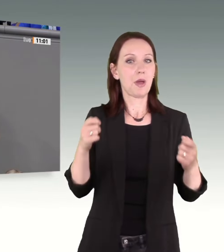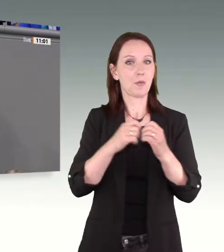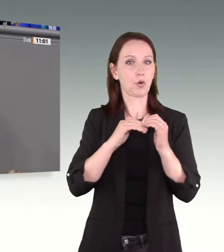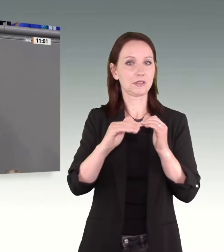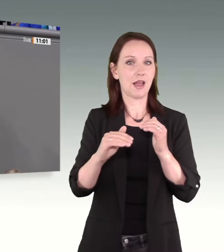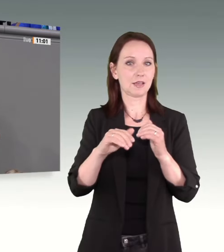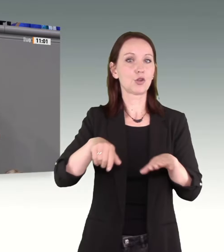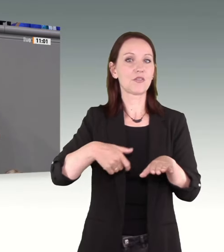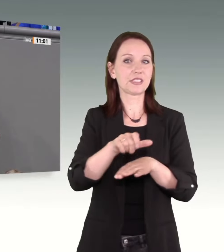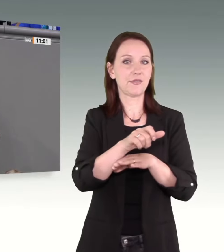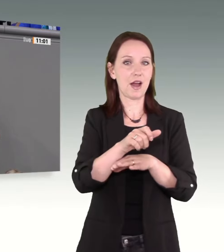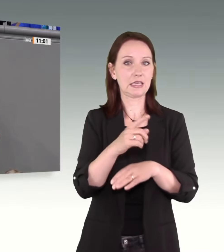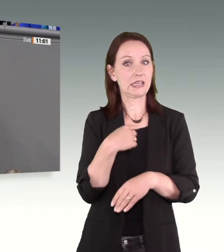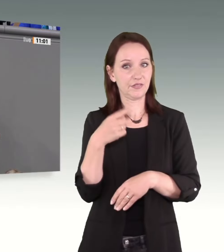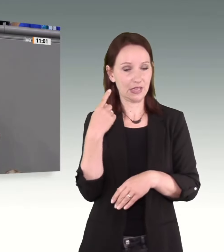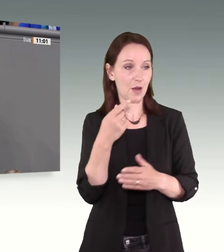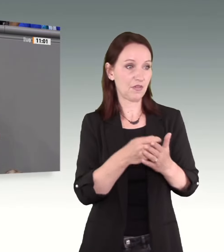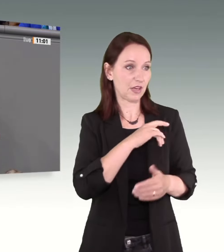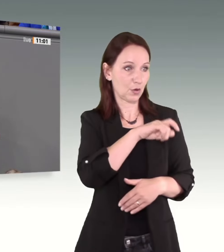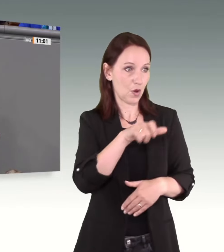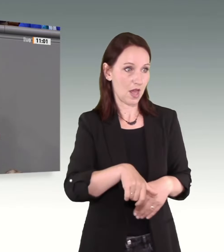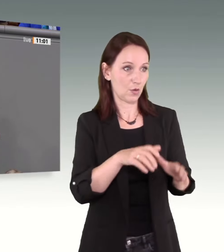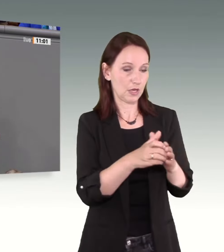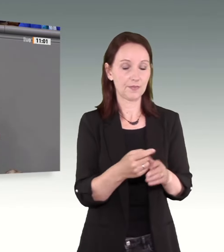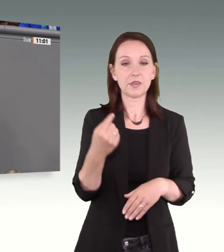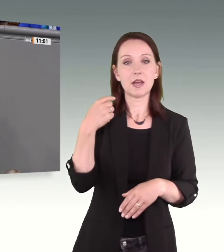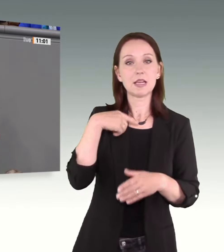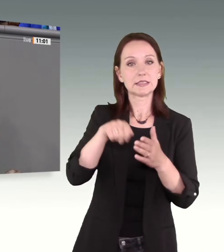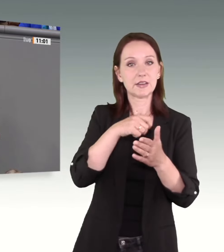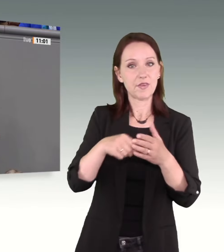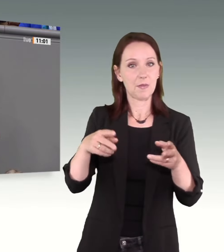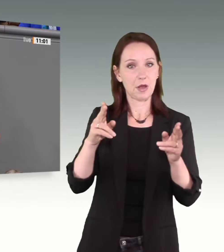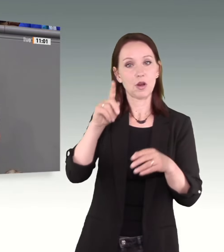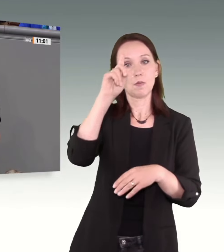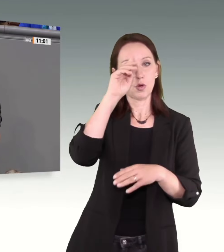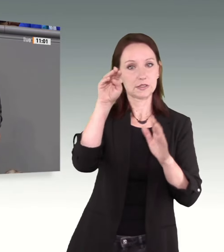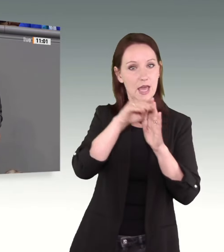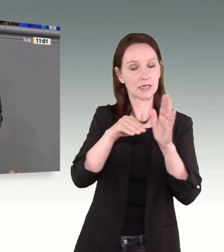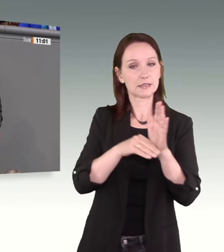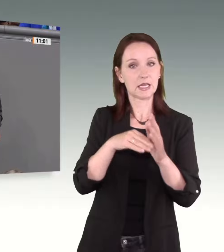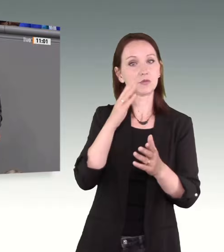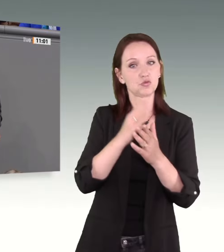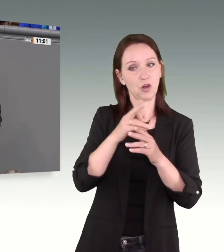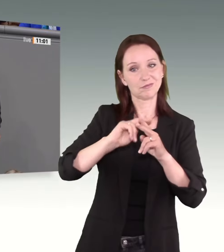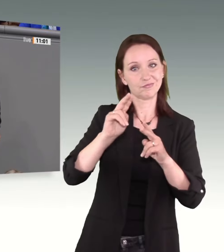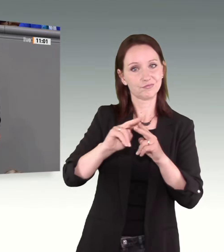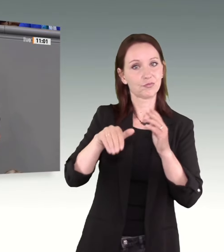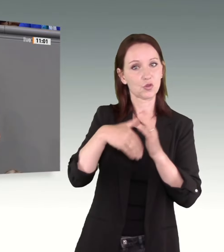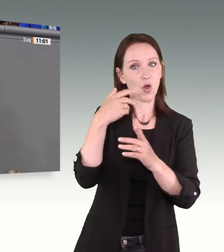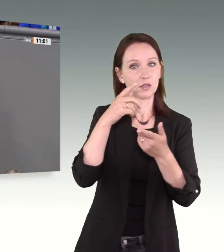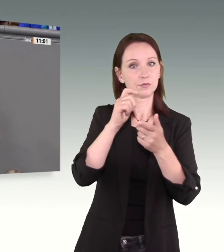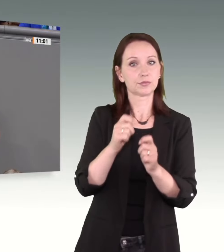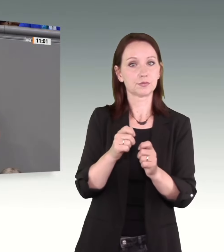Kollegen von der Union, in der letzten Wahlperiode das Polizeigesetz auch gemeinsam entsprechend so novelliert,